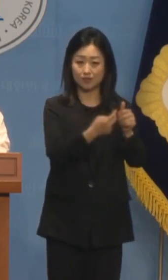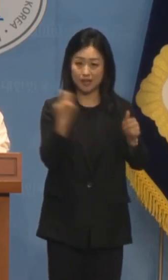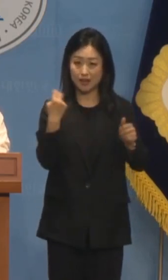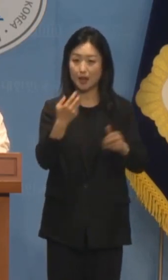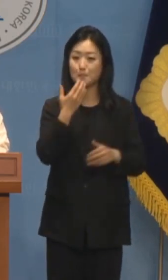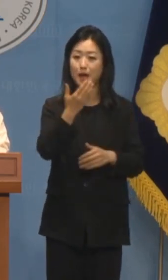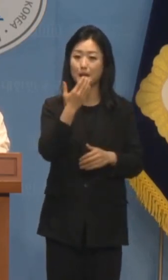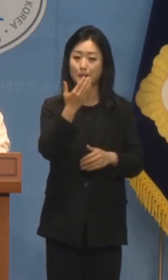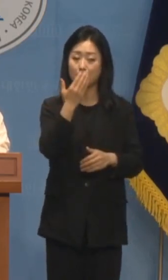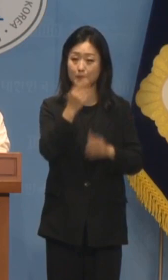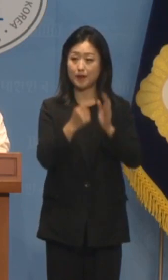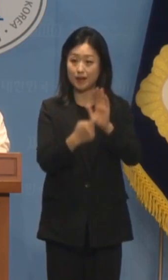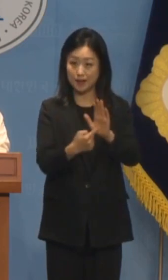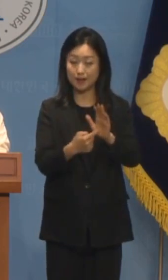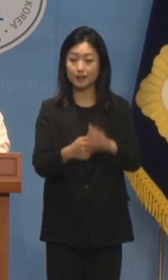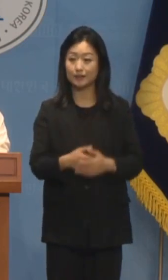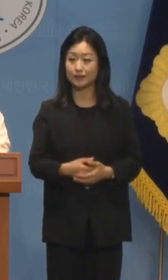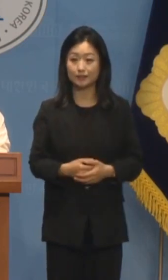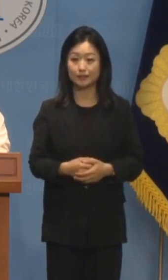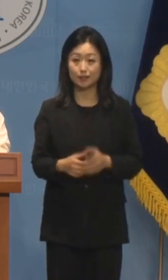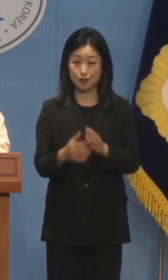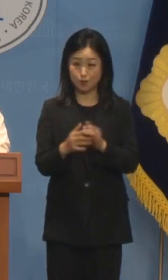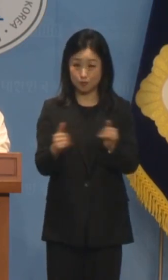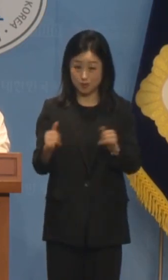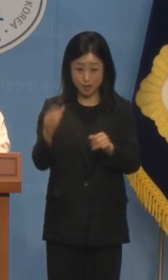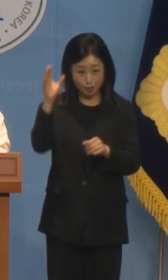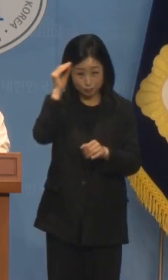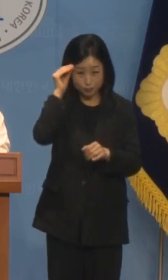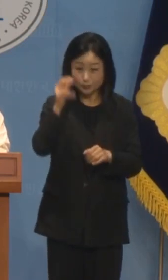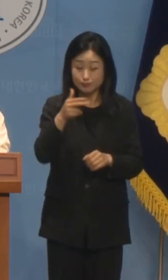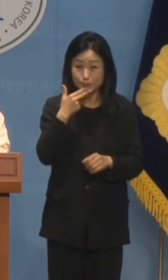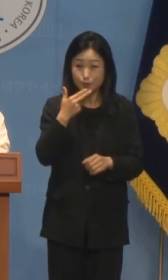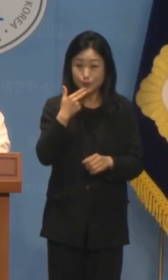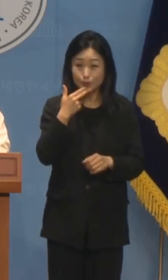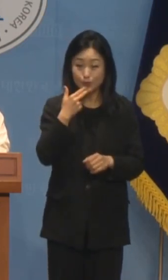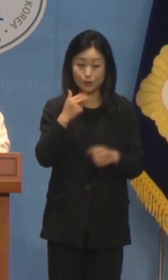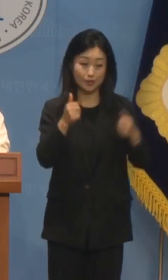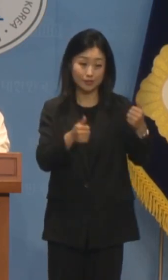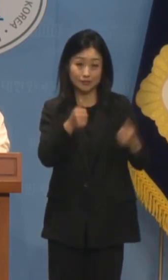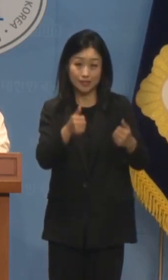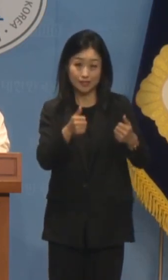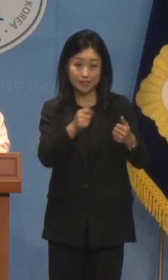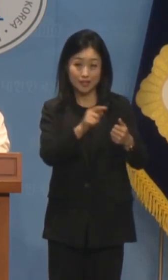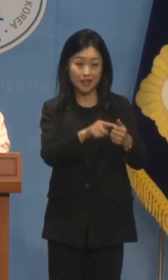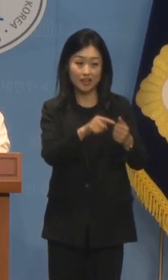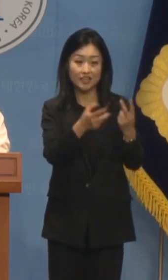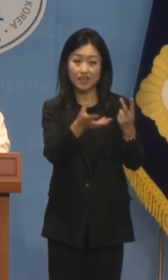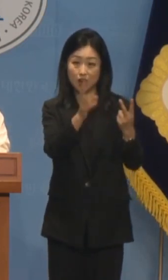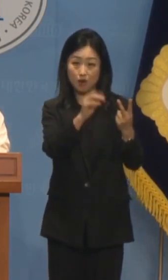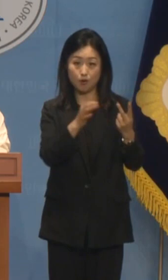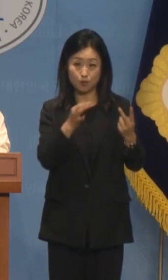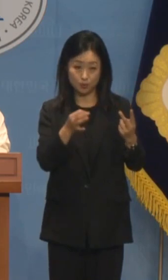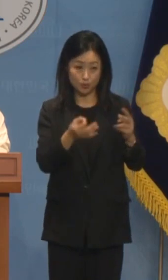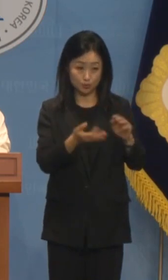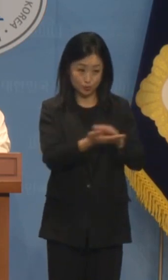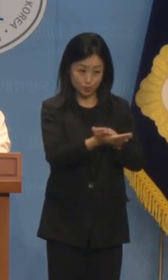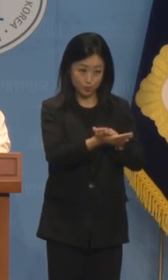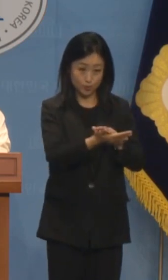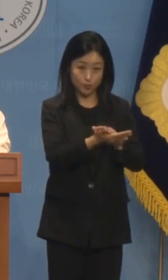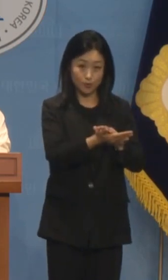혹세무민이 따로 없습니다 상대 후보를 2억에 매수한 것이 들켜